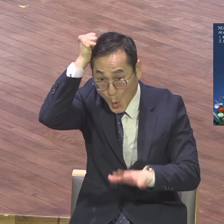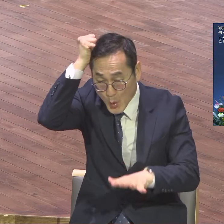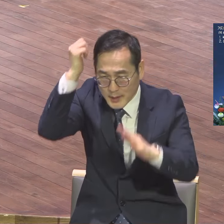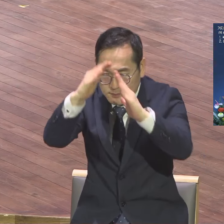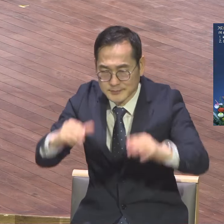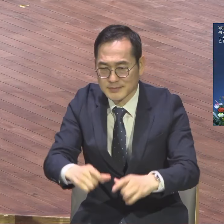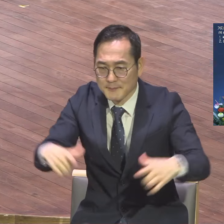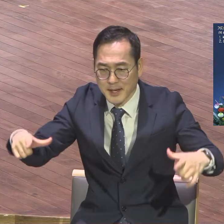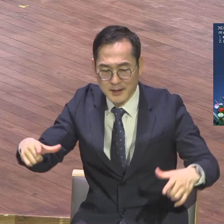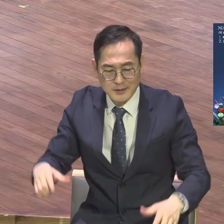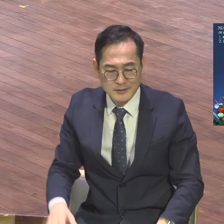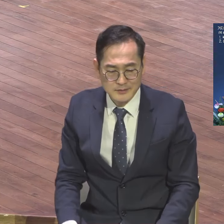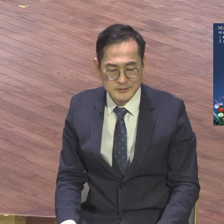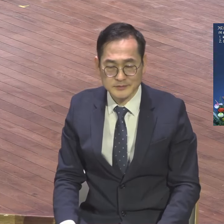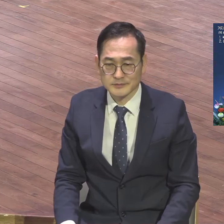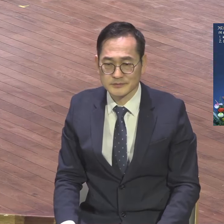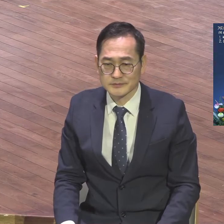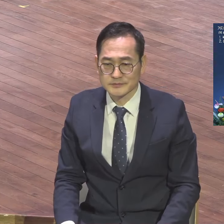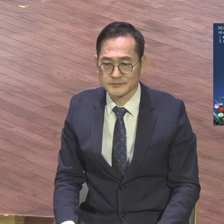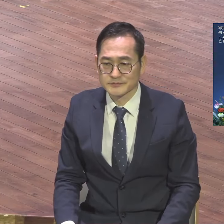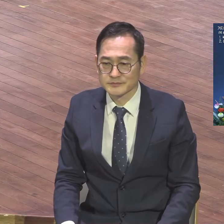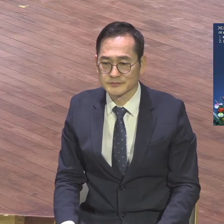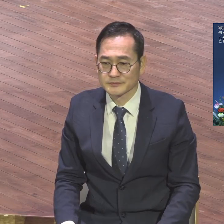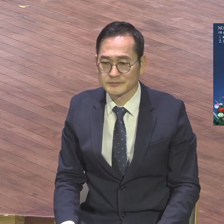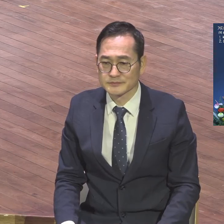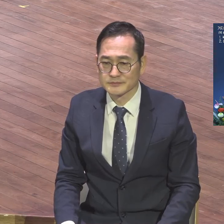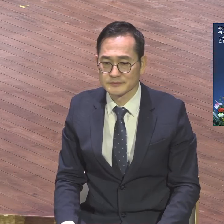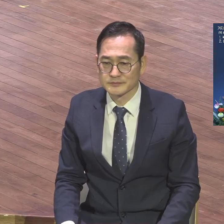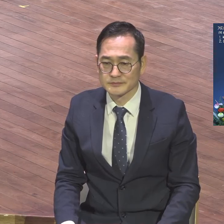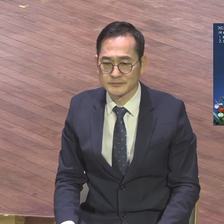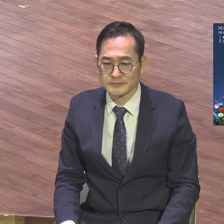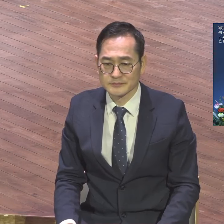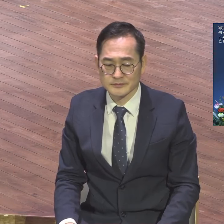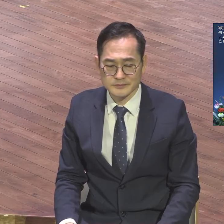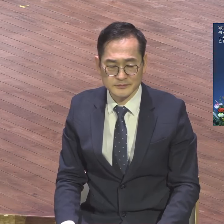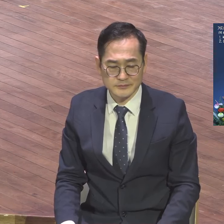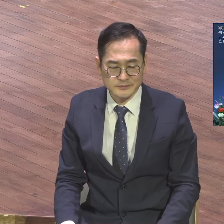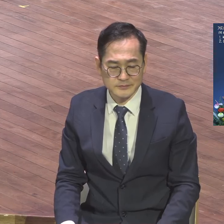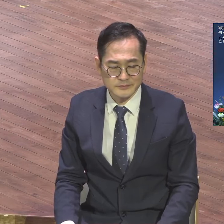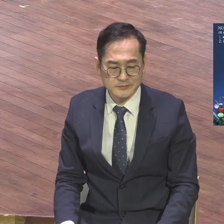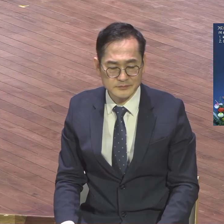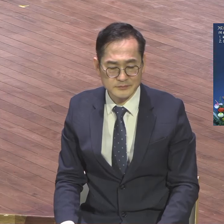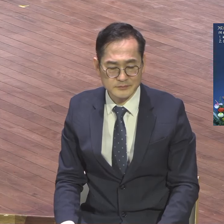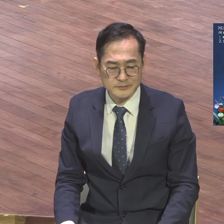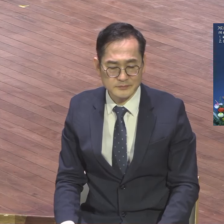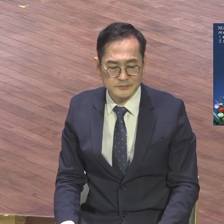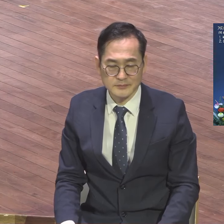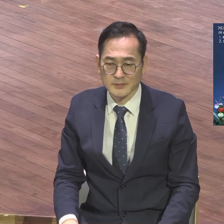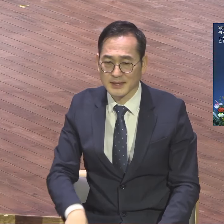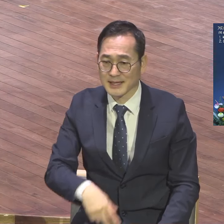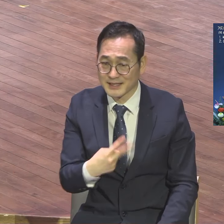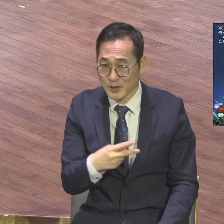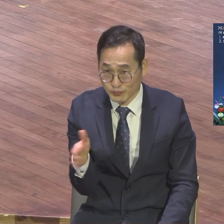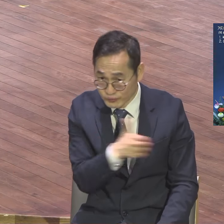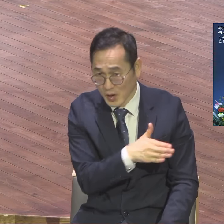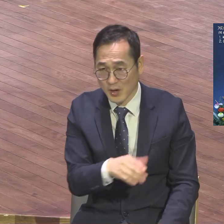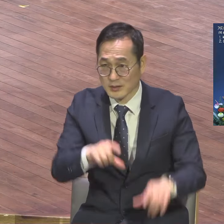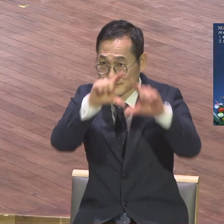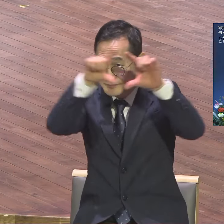주부에 내줬습니다 지금 2000년부터 지금까지 2023년 동안 쫙 내줬세요 하나하나 다 자꾸 기도한 멍땅 밖에 되어 있어요